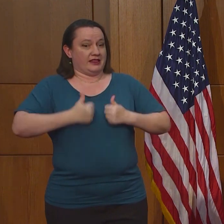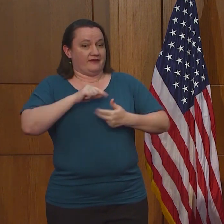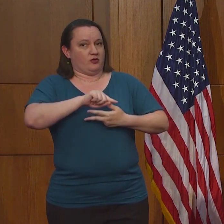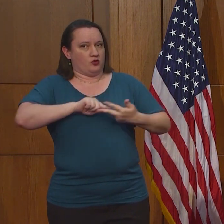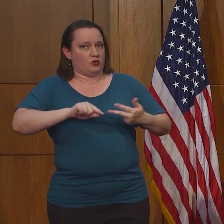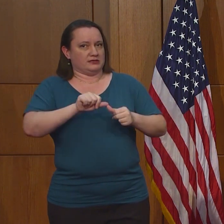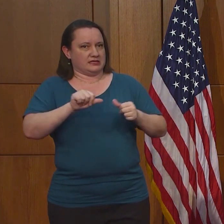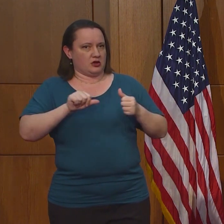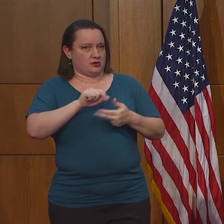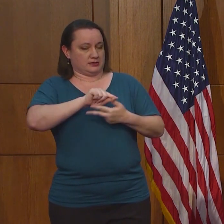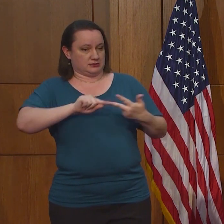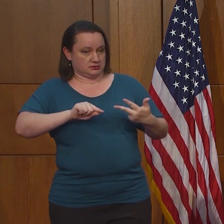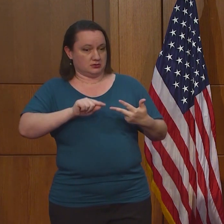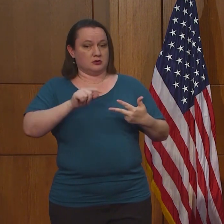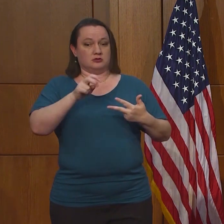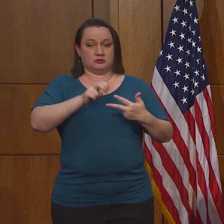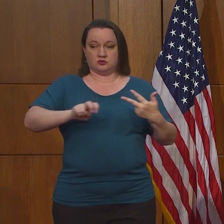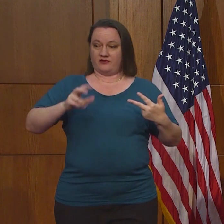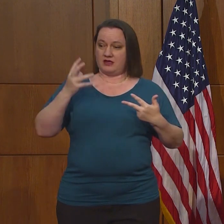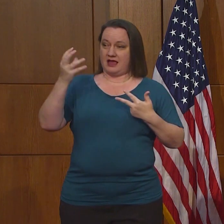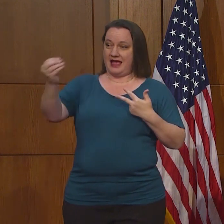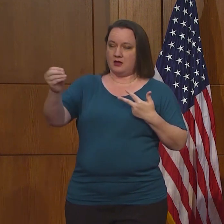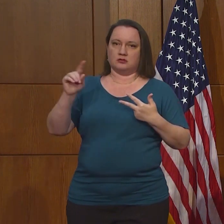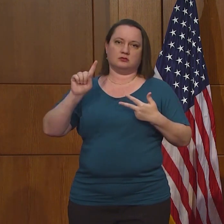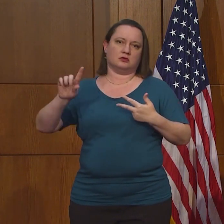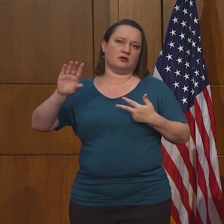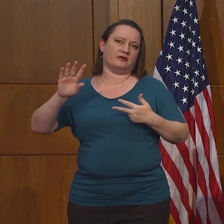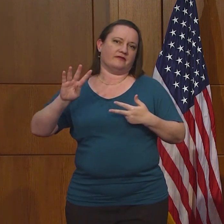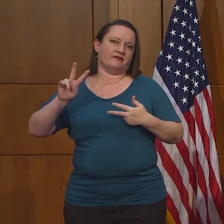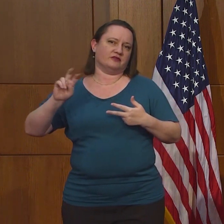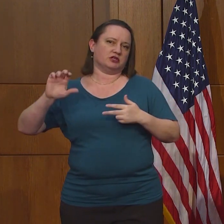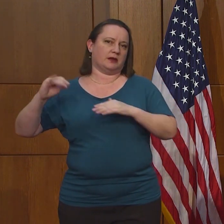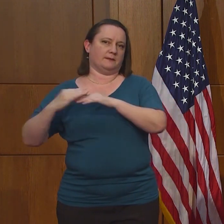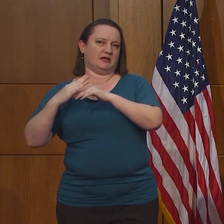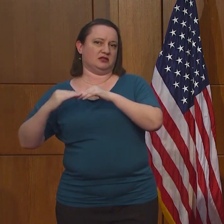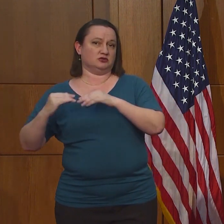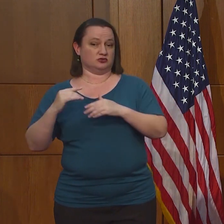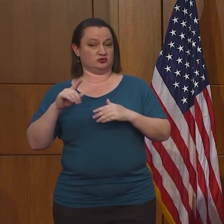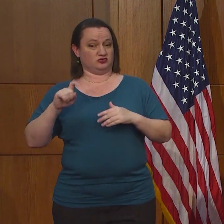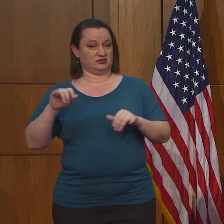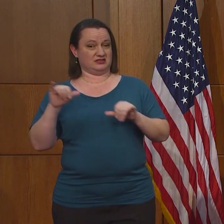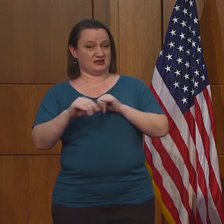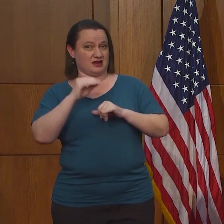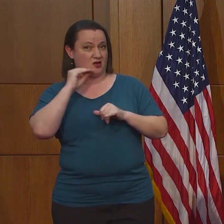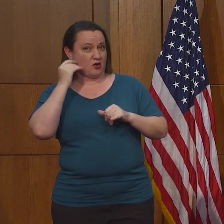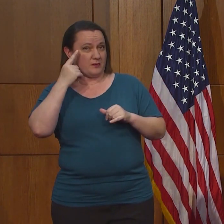Estoy hablando de la gente que vive en Richmond o en el norte de Virginia que quieren viajar, dice la periodista.